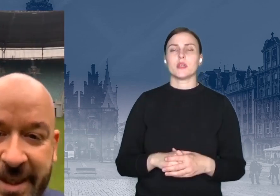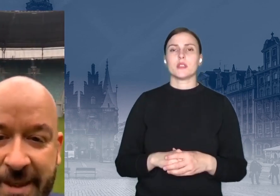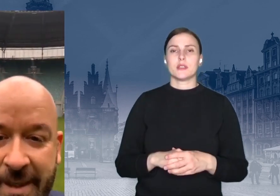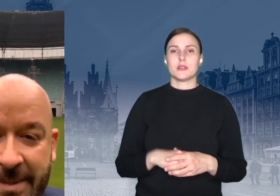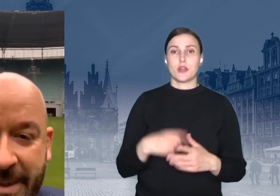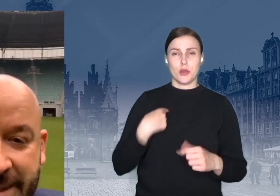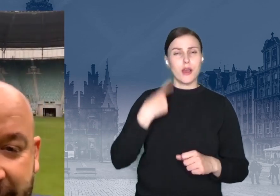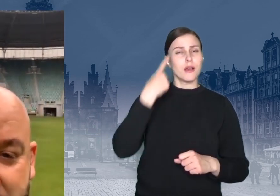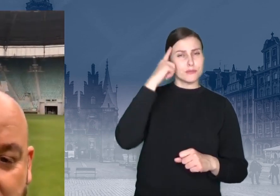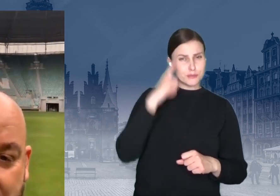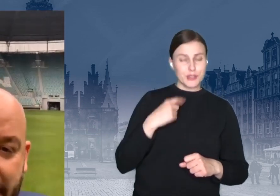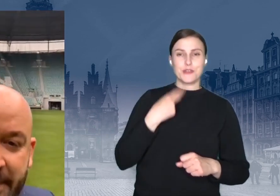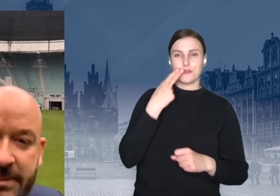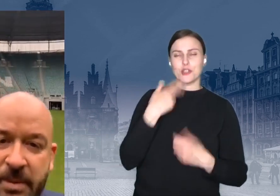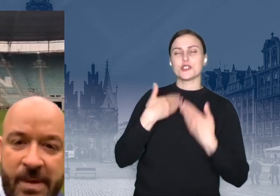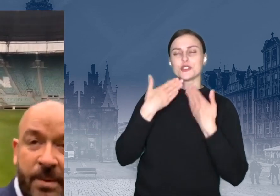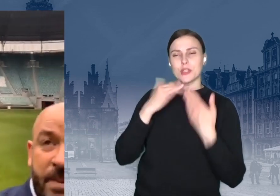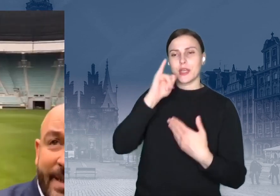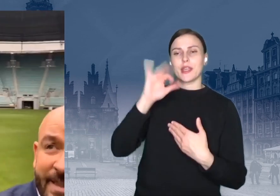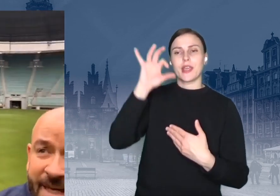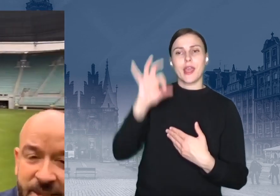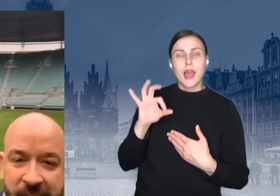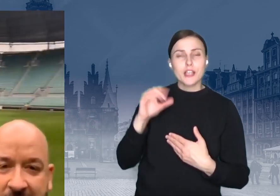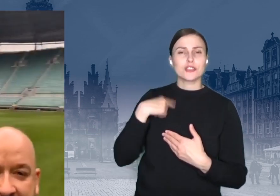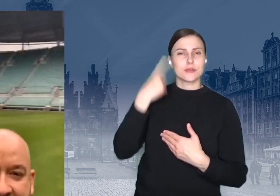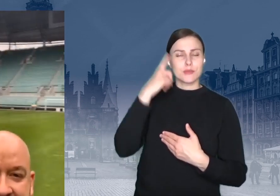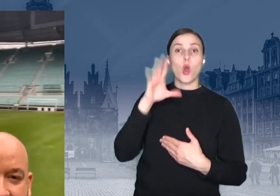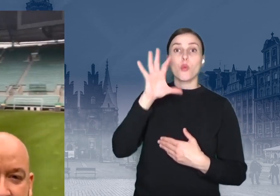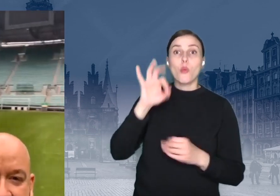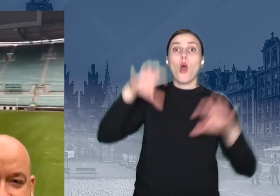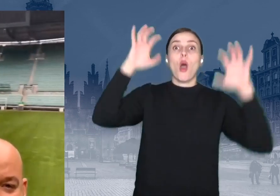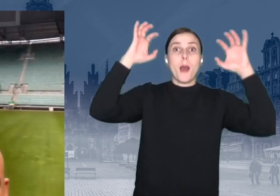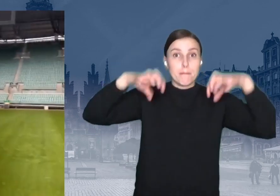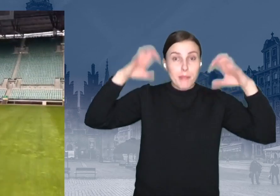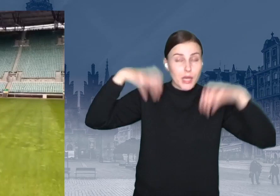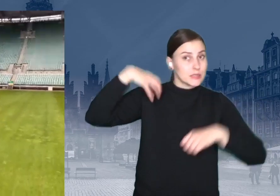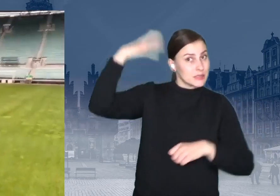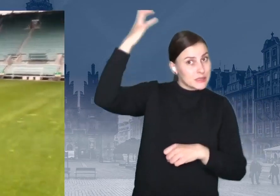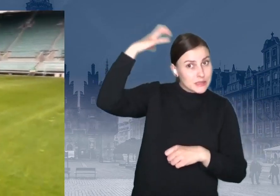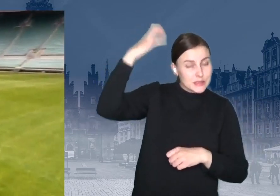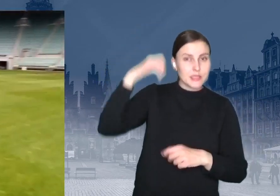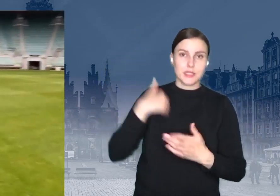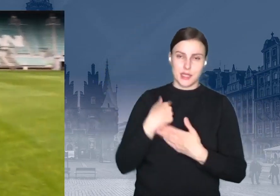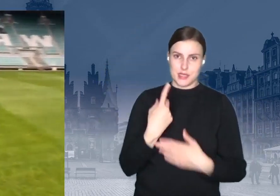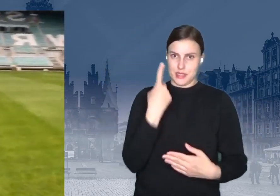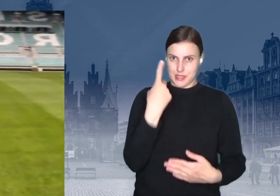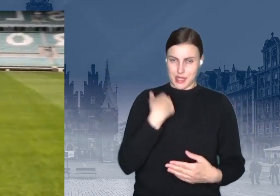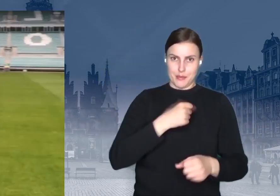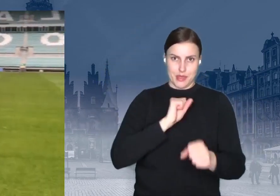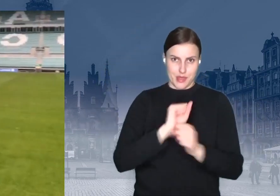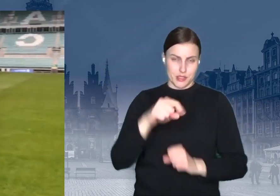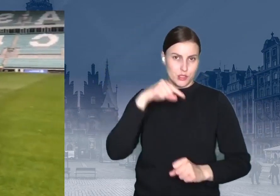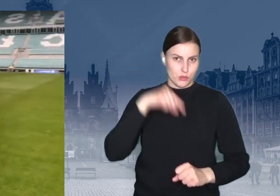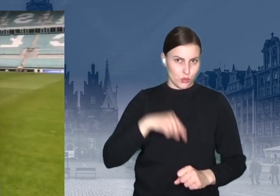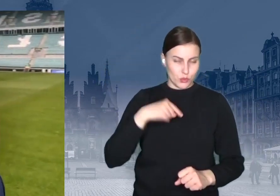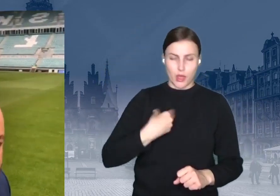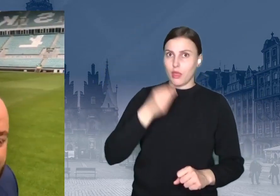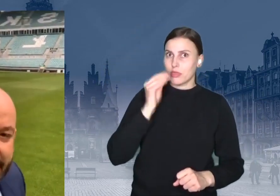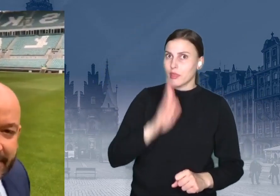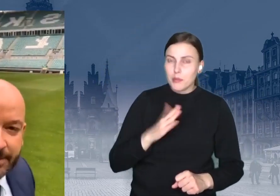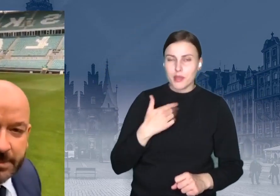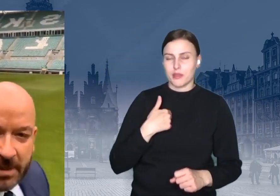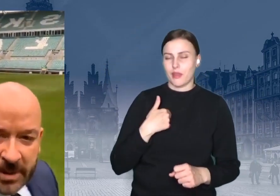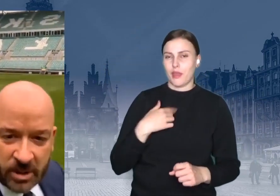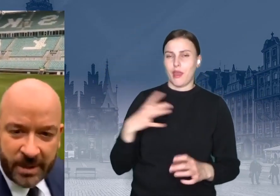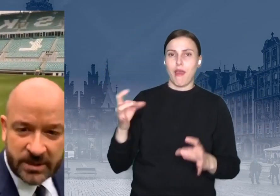spływa. Dziękuję, Panie Jasiu. Kopla mi spływa, bo pada deszcz, a ja jestem, słuchajcie, sam dzisiaj. Sam dzisiaj tutaj, także nie będę grał. Nie